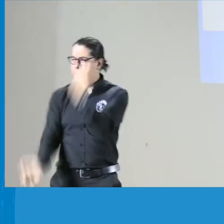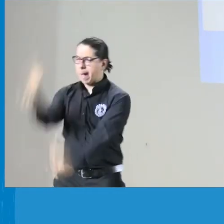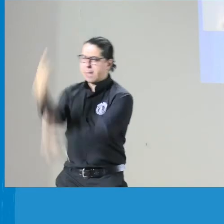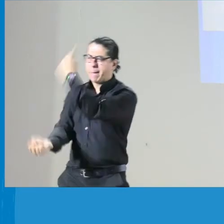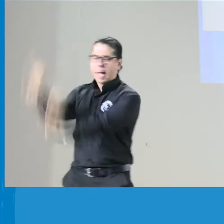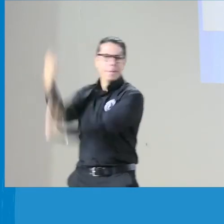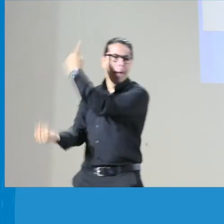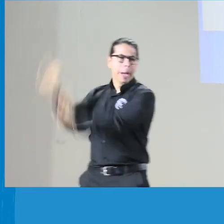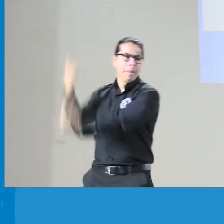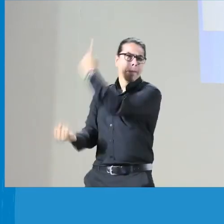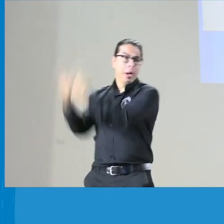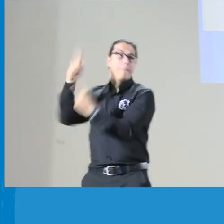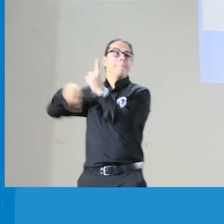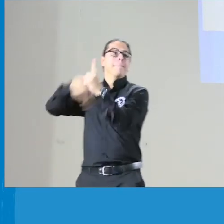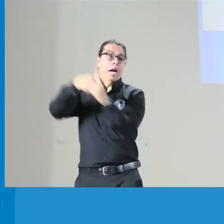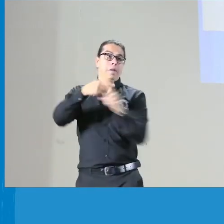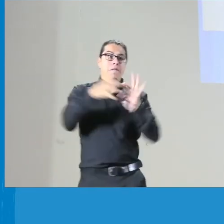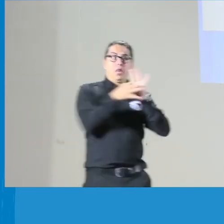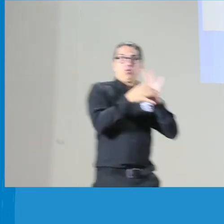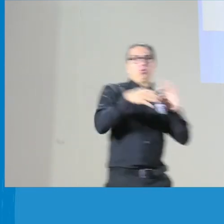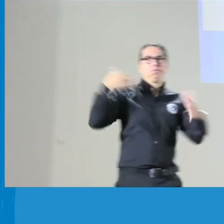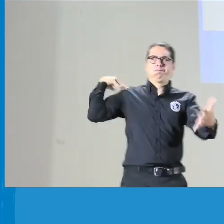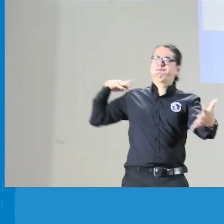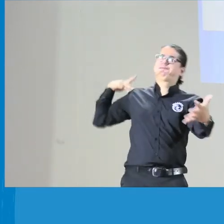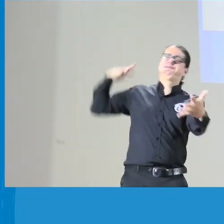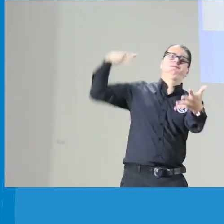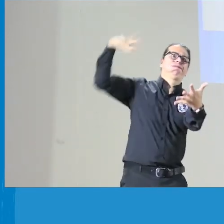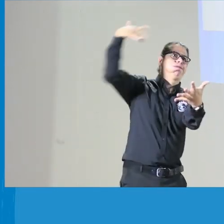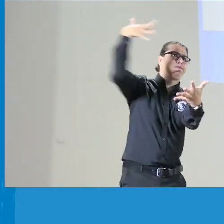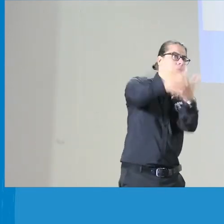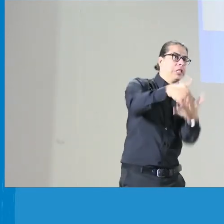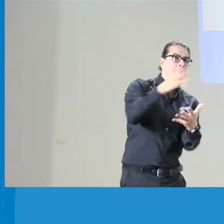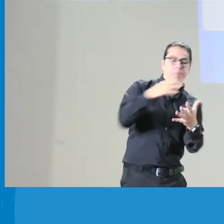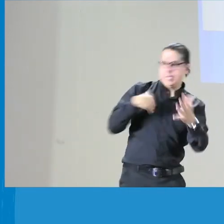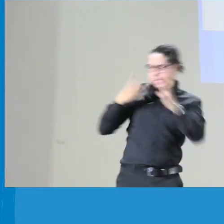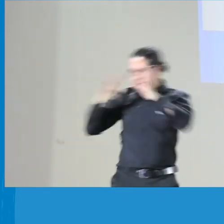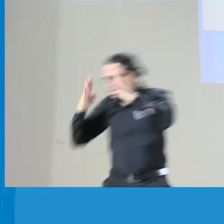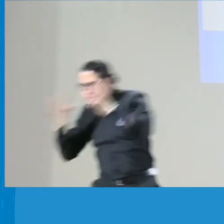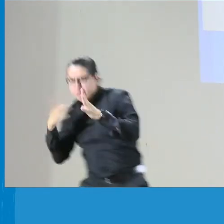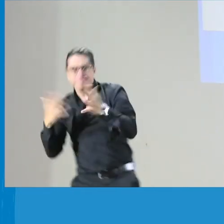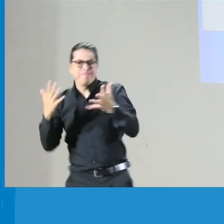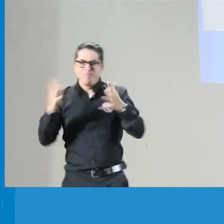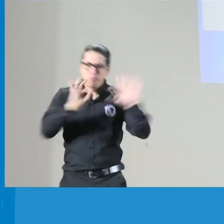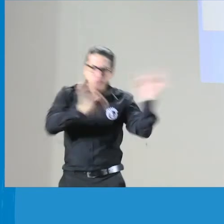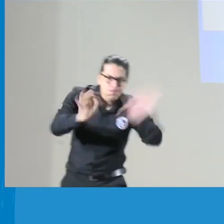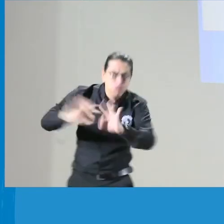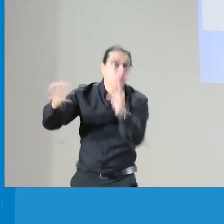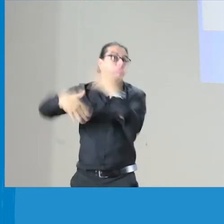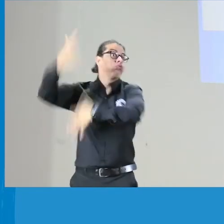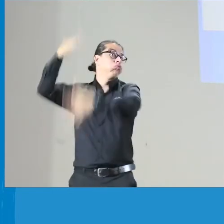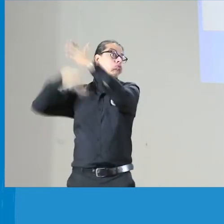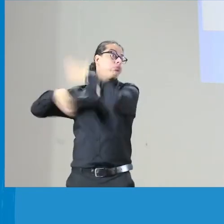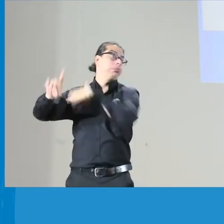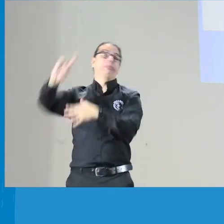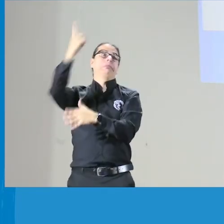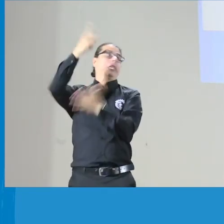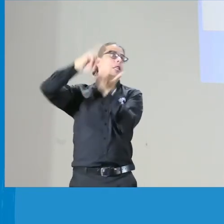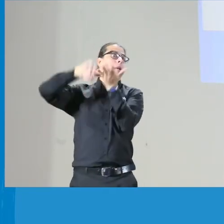La comunidad sorda empieza a tener sus quejas, todas las situaciones que han venido